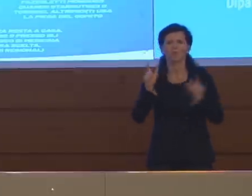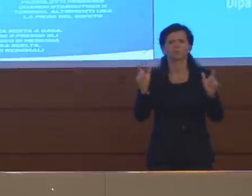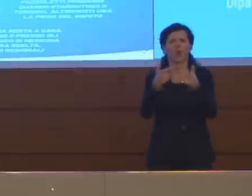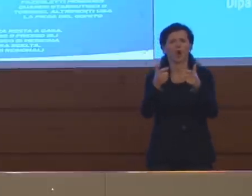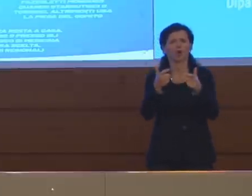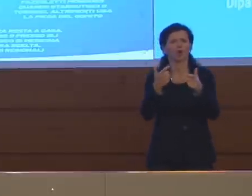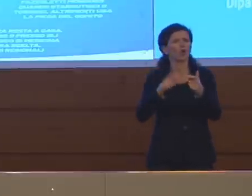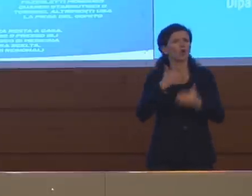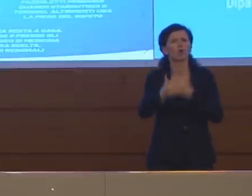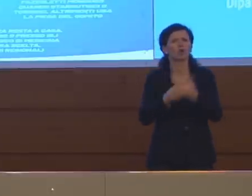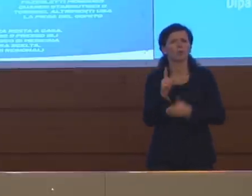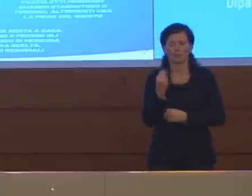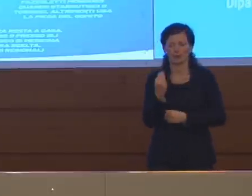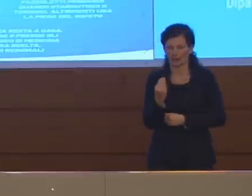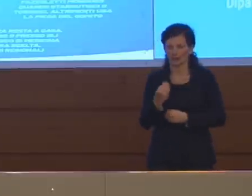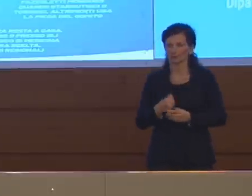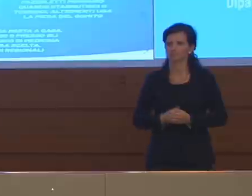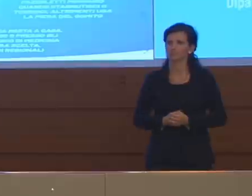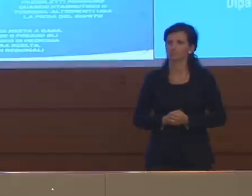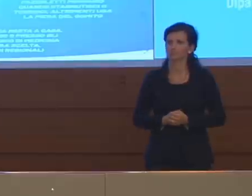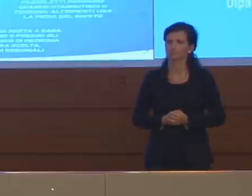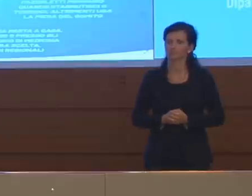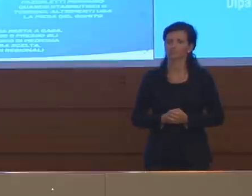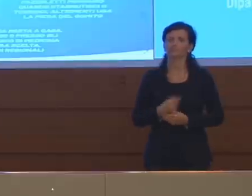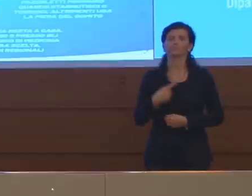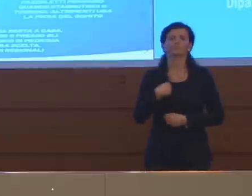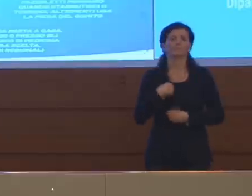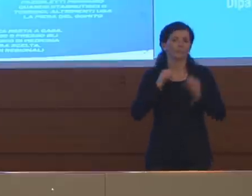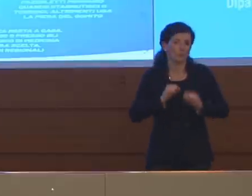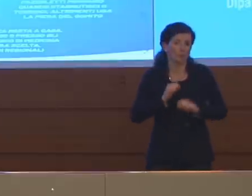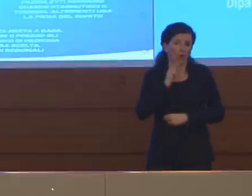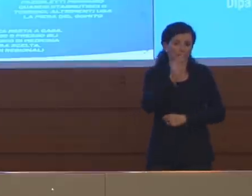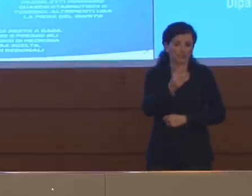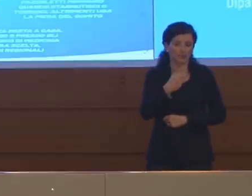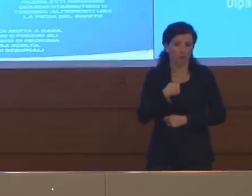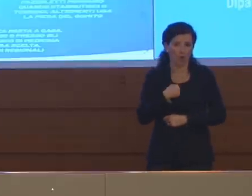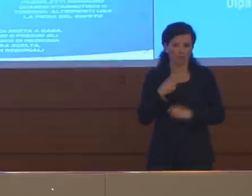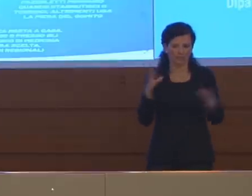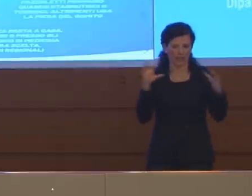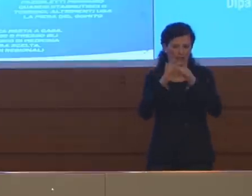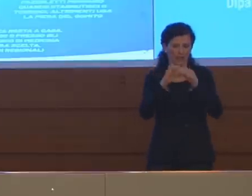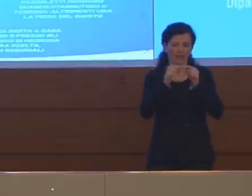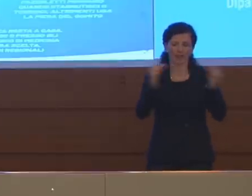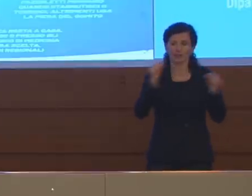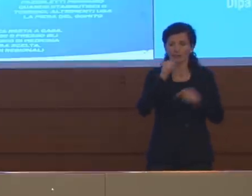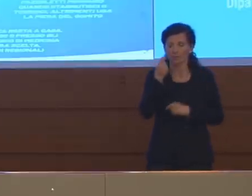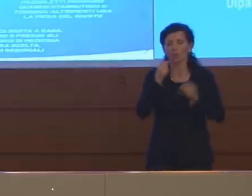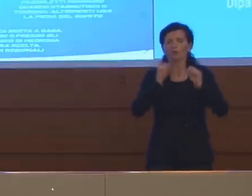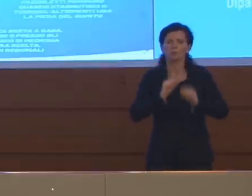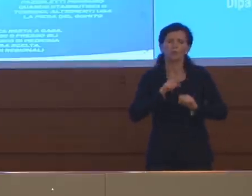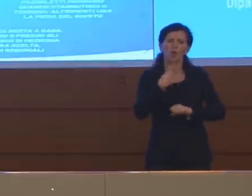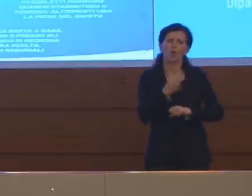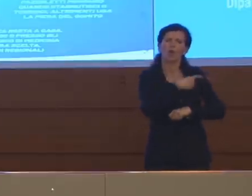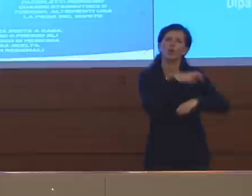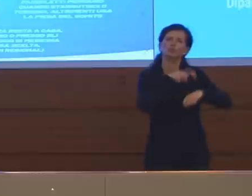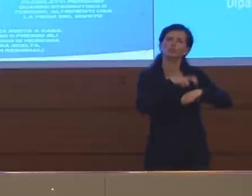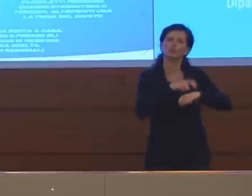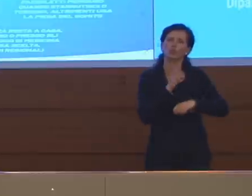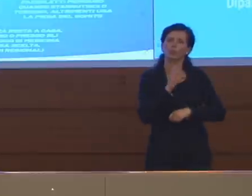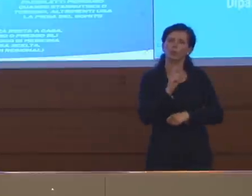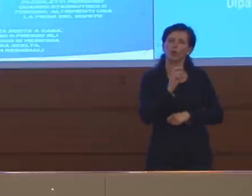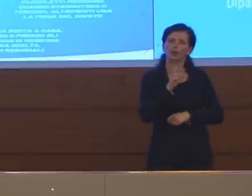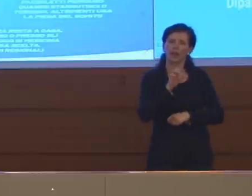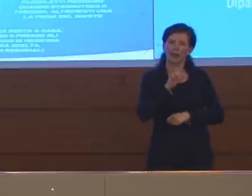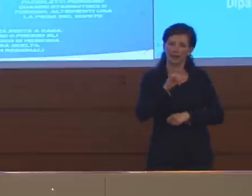Io le posso dare una risposta dal punto di vista dell'indicazione a fare i tamponi poi casomai il dottor Borrelli potrà